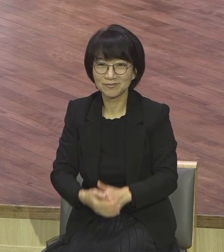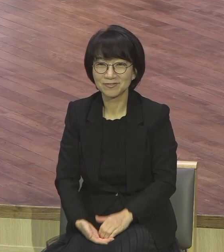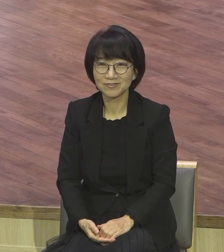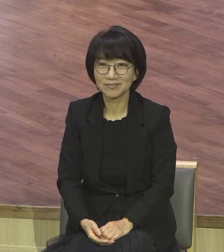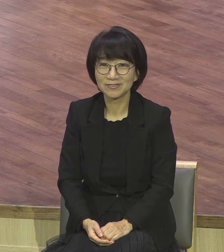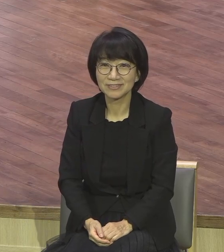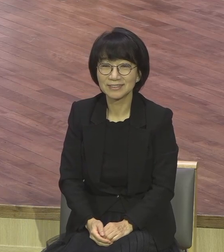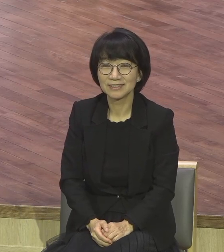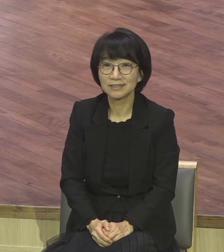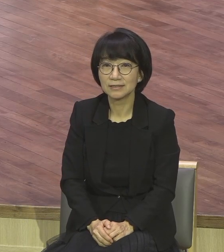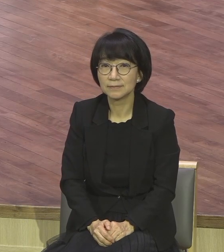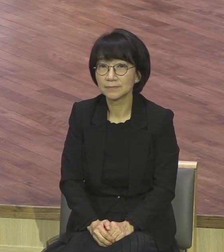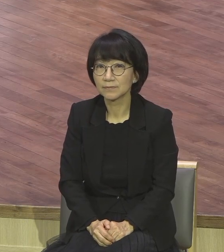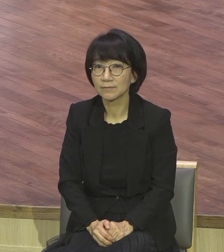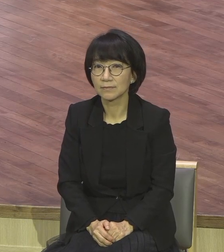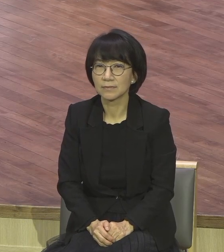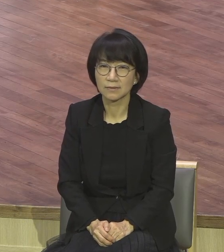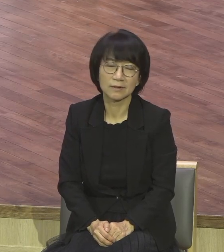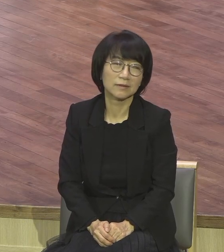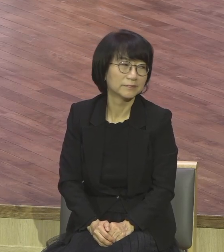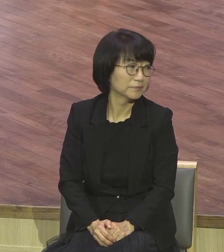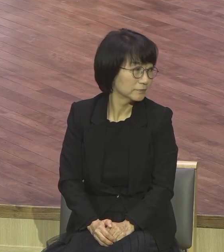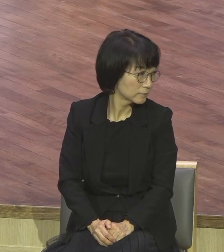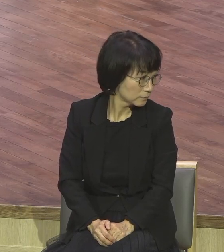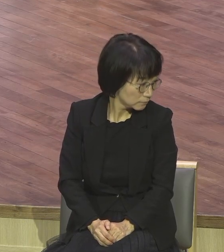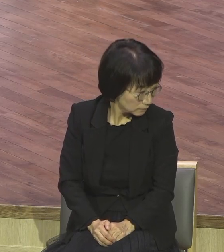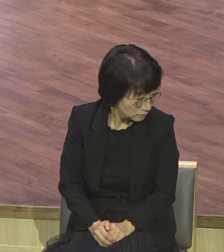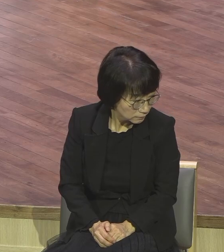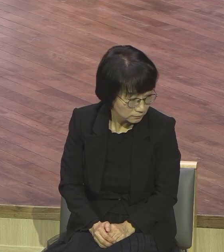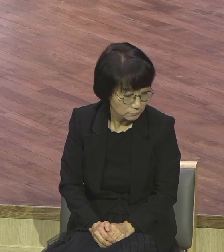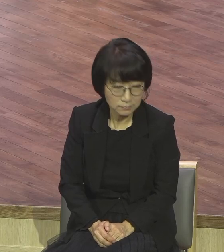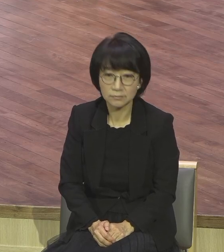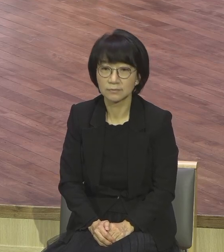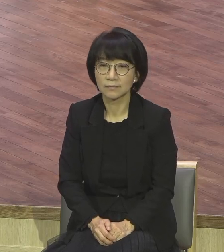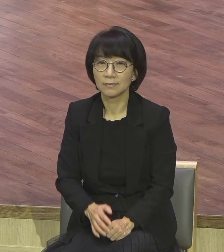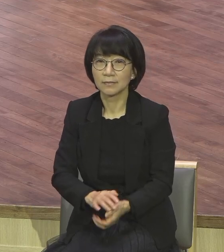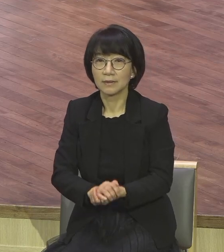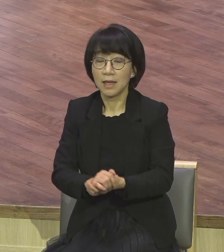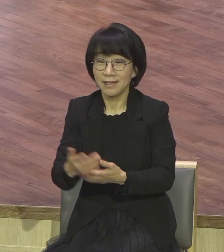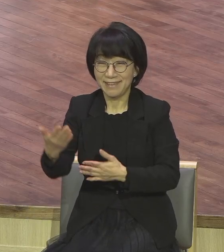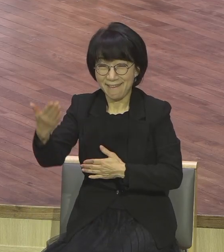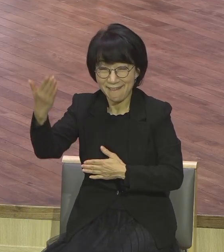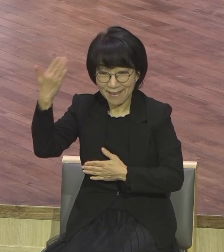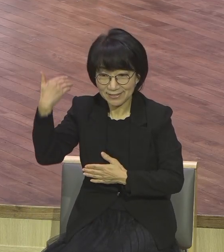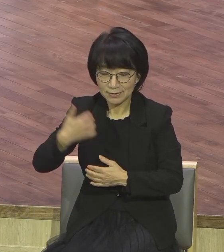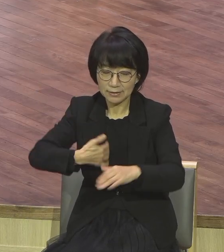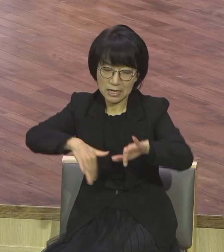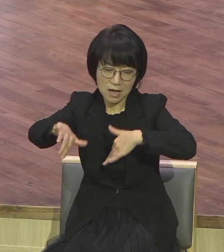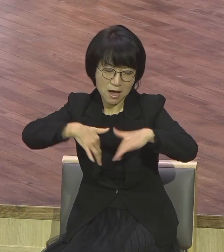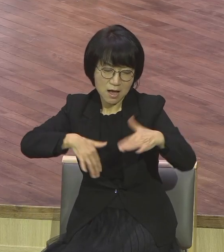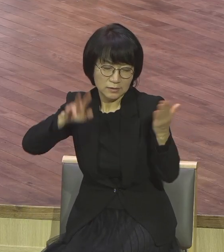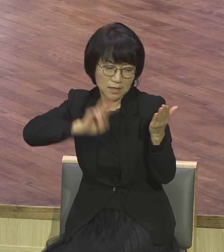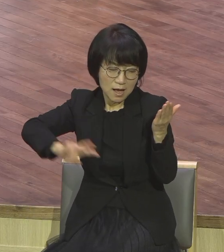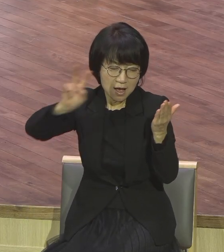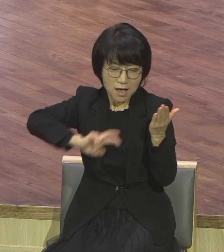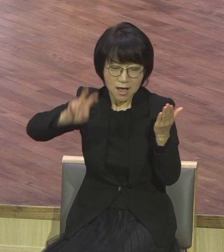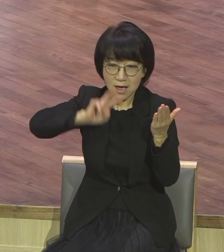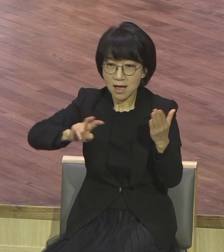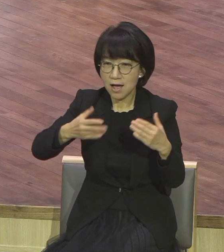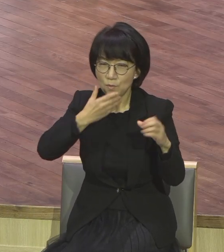막 청년대 막 데려가고 막 찬양 기타하고 찬양 부르면서 영접시키고 복음 증가 그랬거든요 좋은 달란트